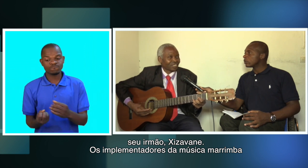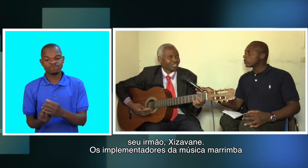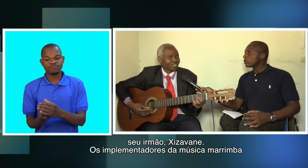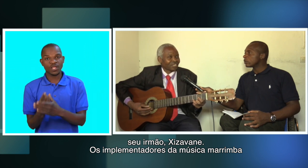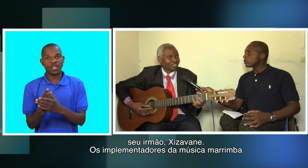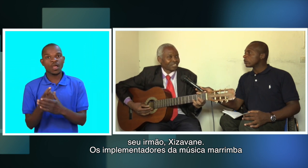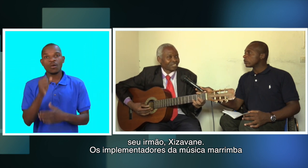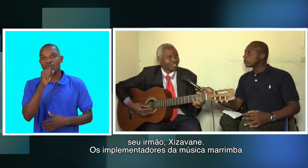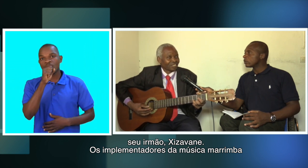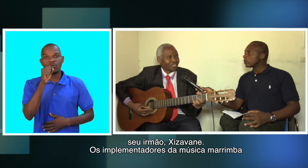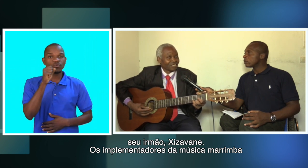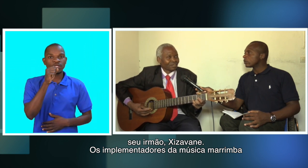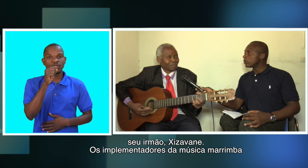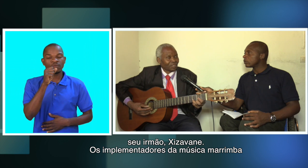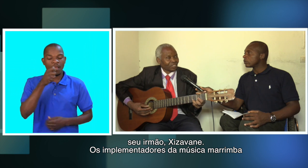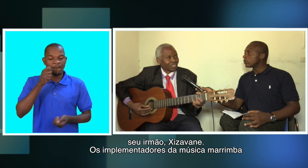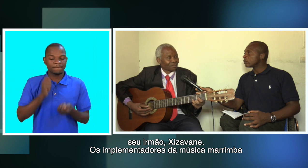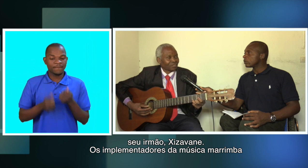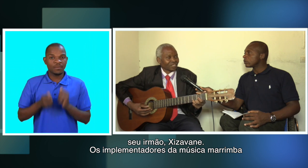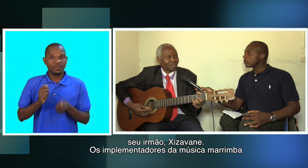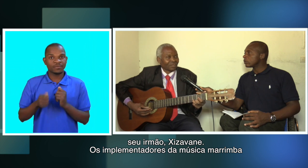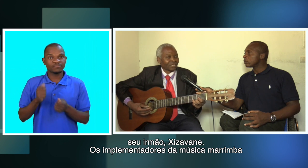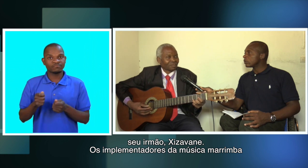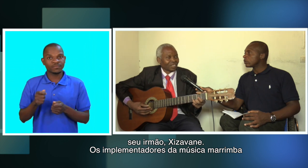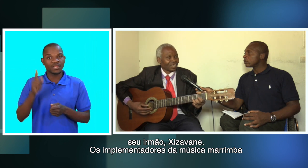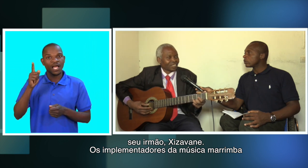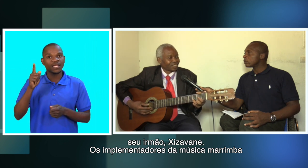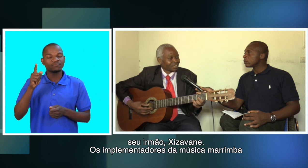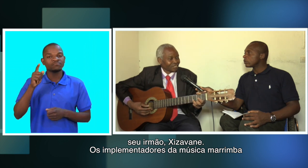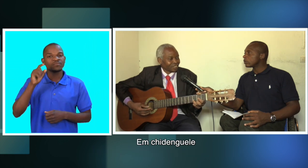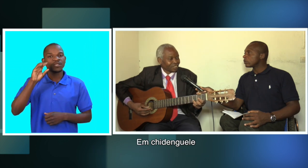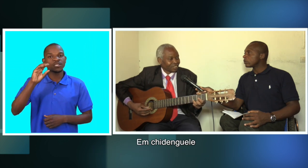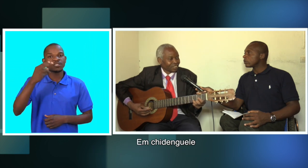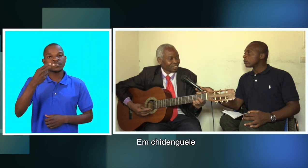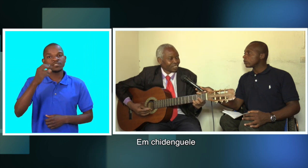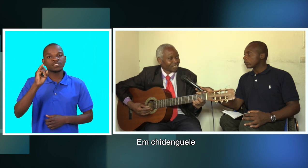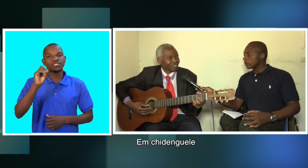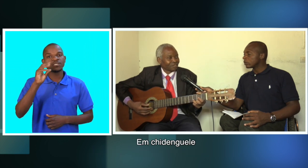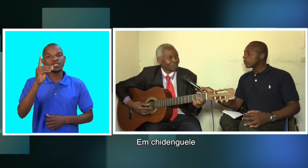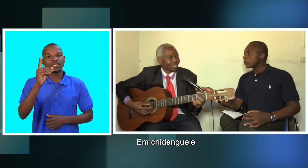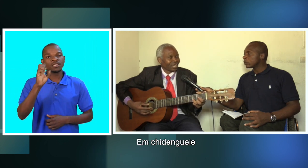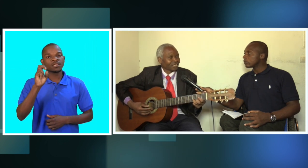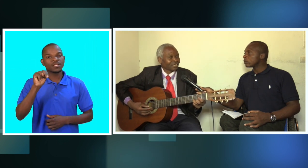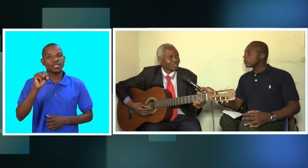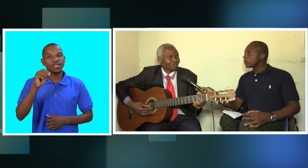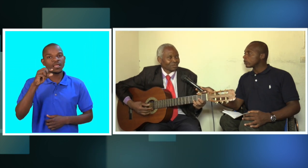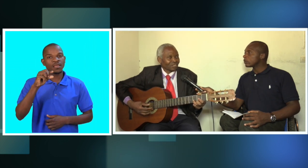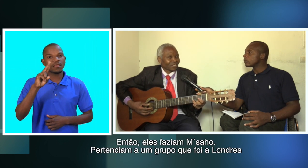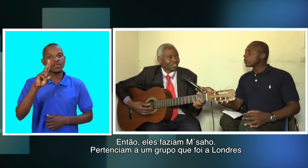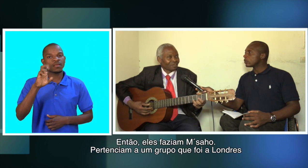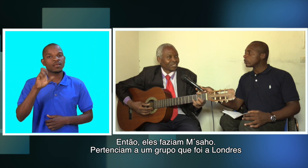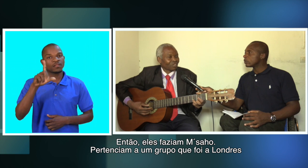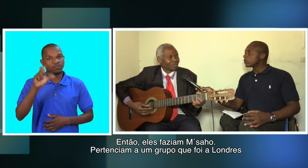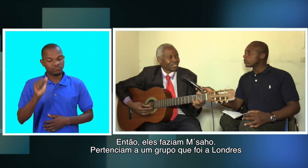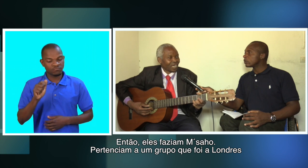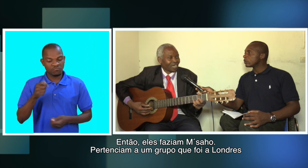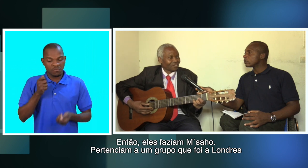implementadores da música marimba lá de Denguele Timbila então faziam Mitzchau